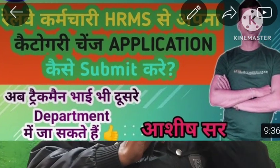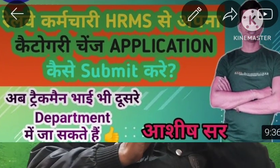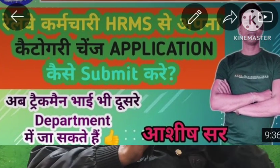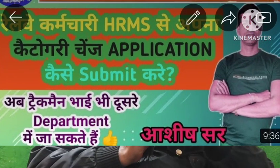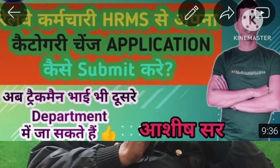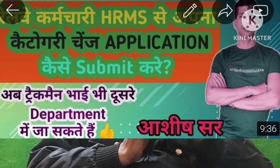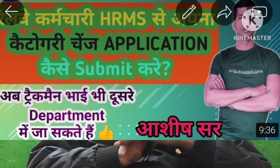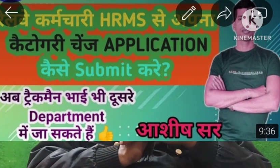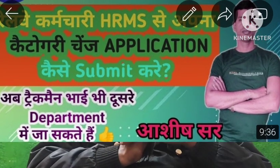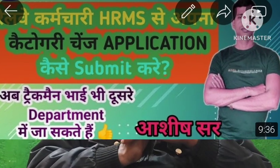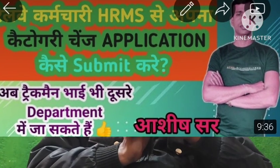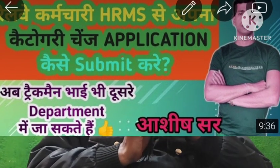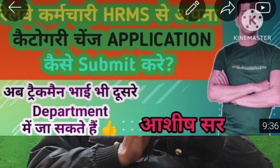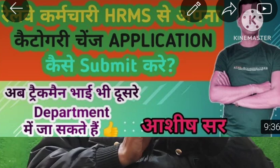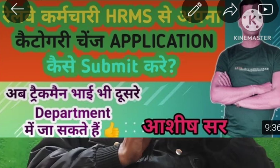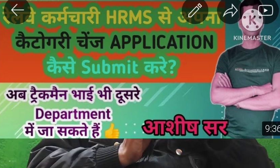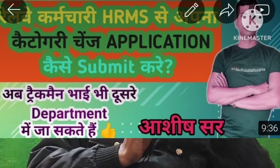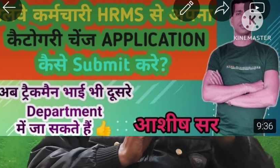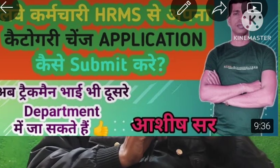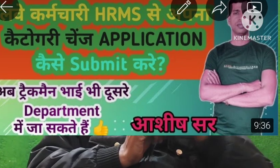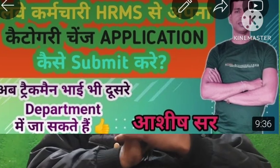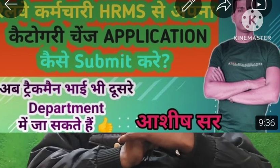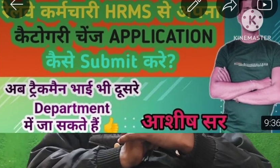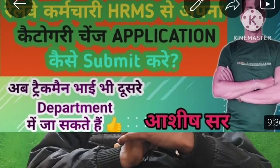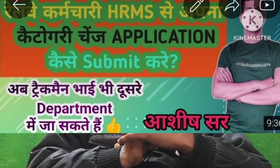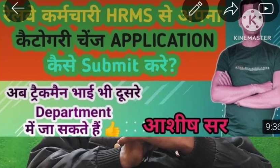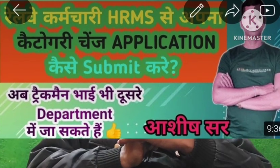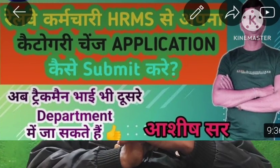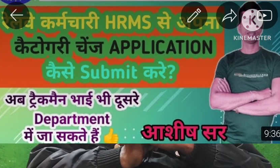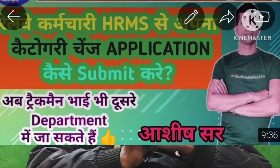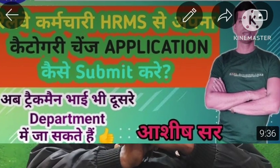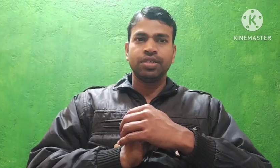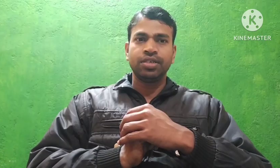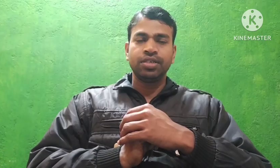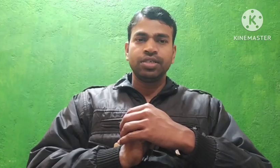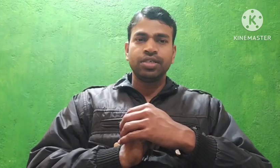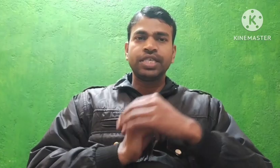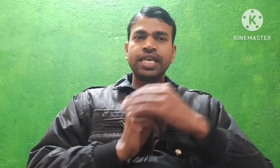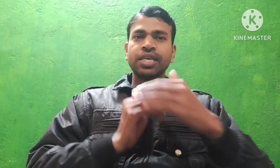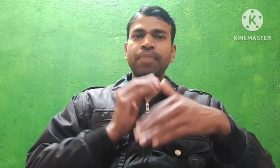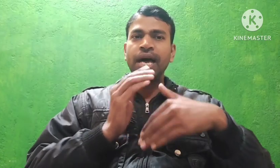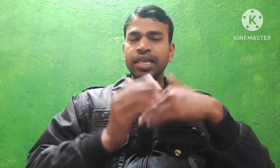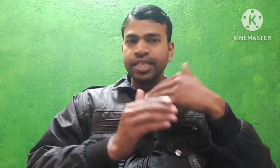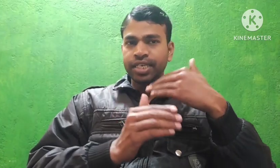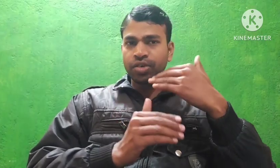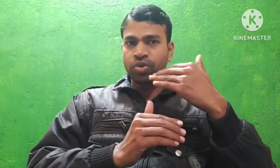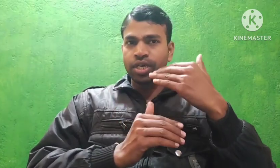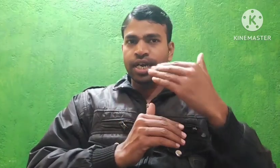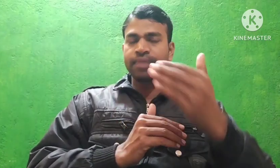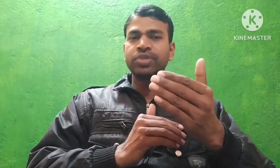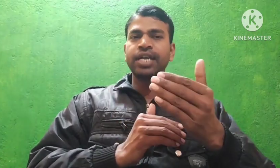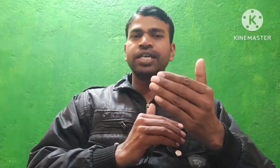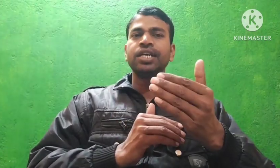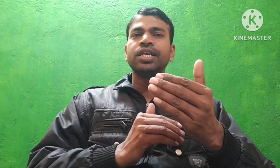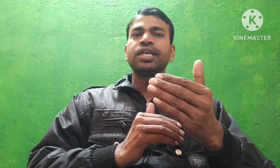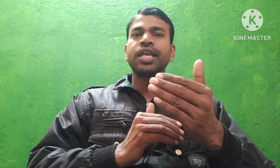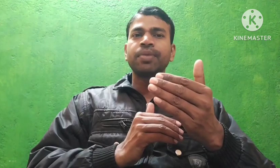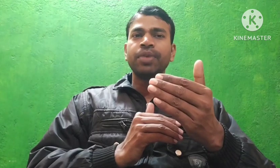केटोग्री है उससे आप रिक्वेस्ट लगा सकते हैं जैसे मान लिजे कि कोई करमचारी ट्रेकमेन